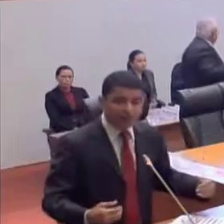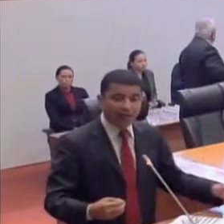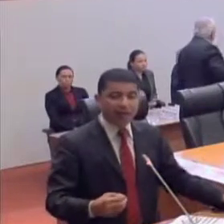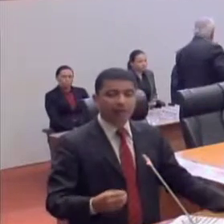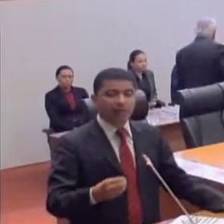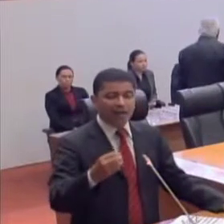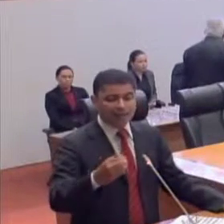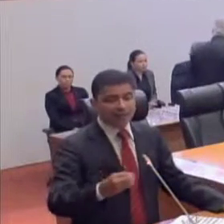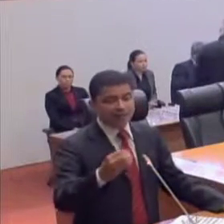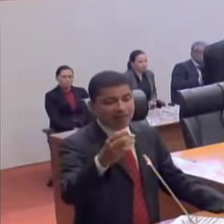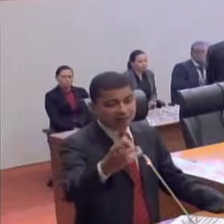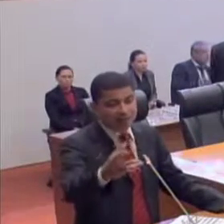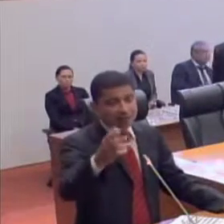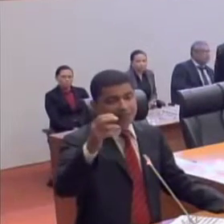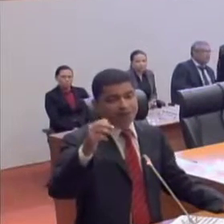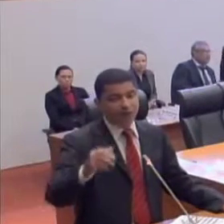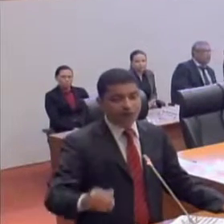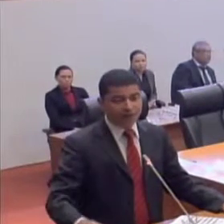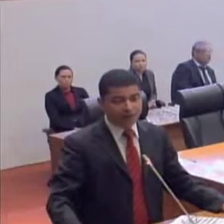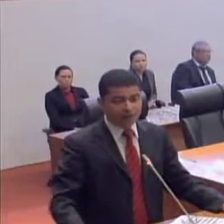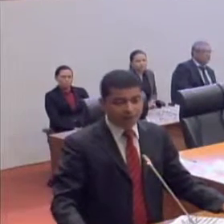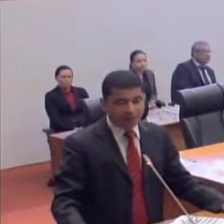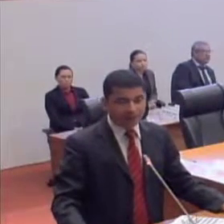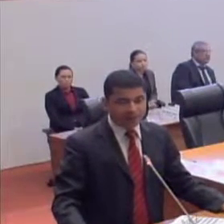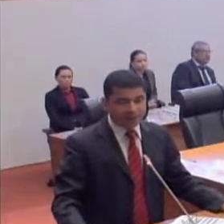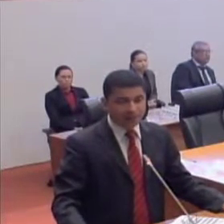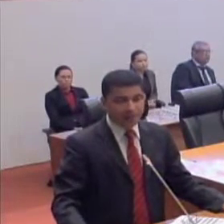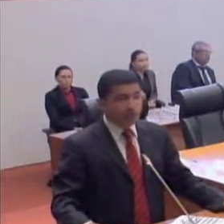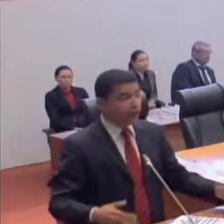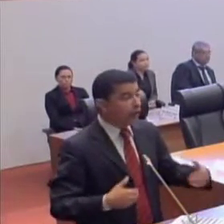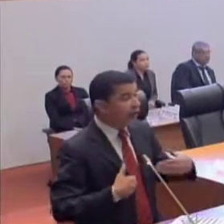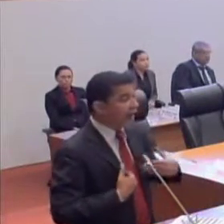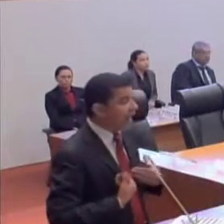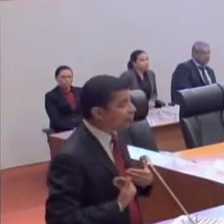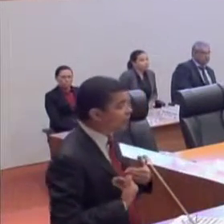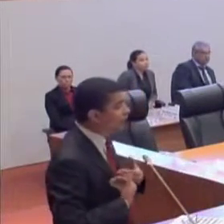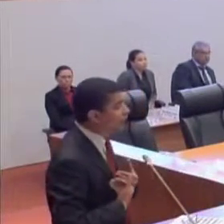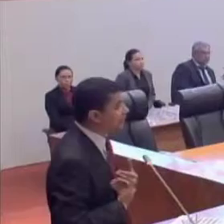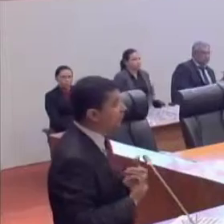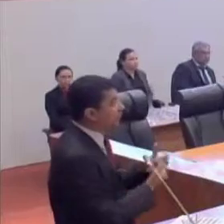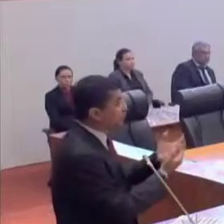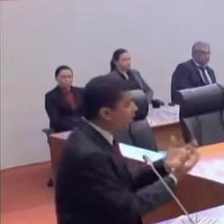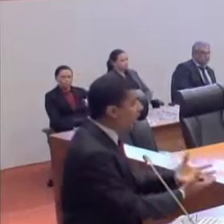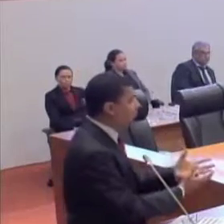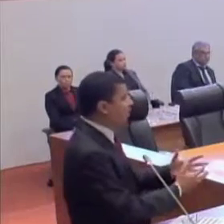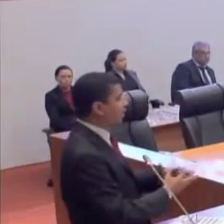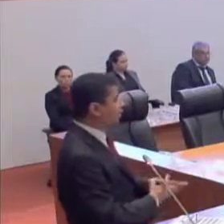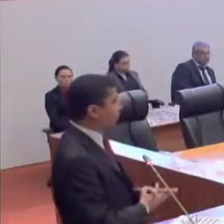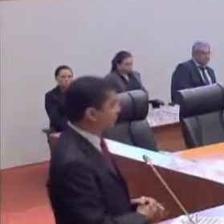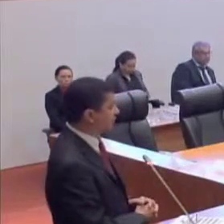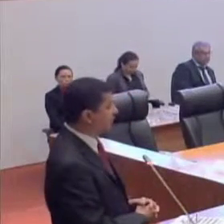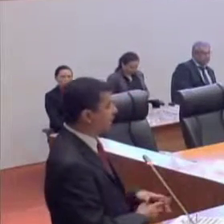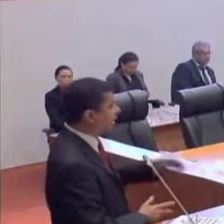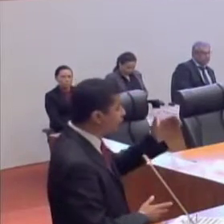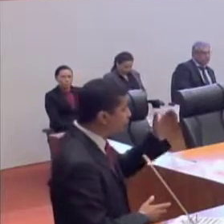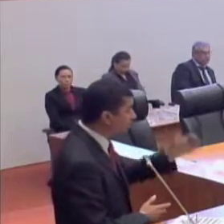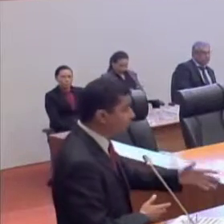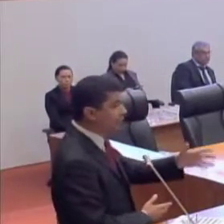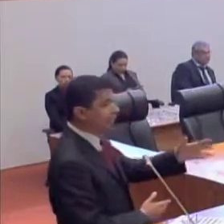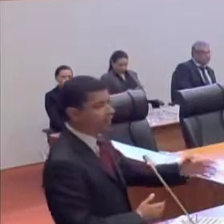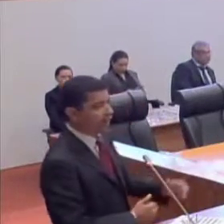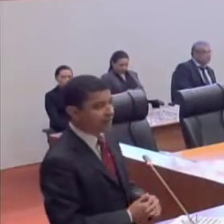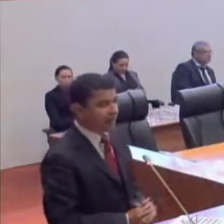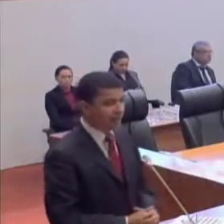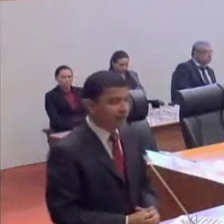coagida para aceitar a indenização oferecida pela empresa. Foi o relato que me fizeram os próprios moradores. Eu